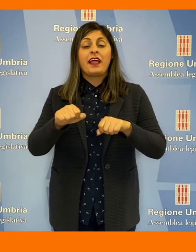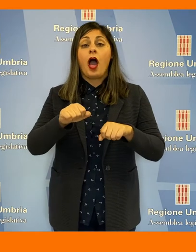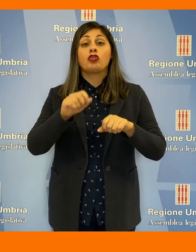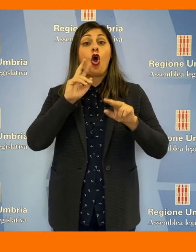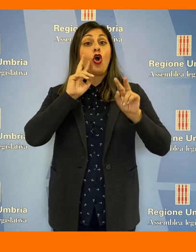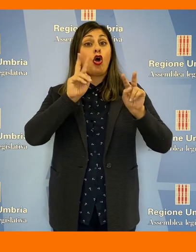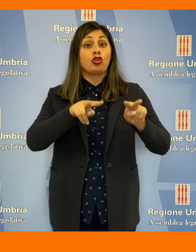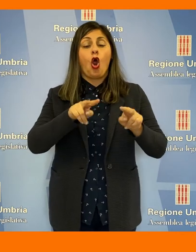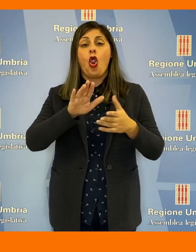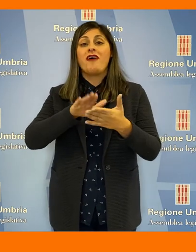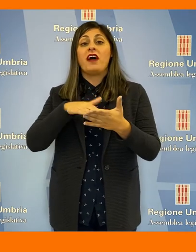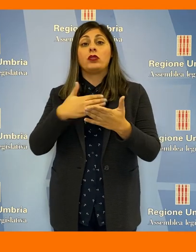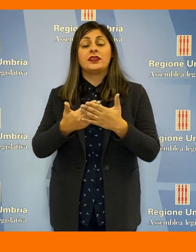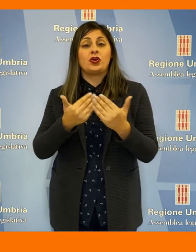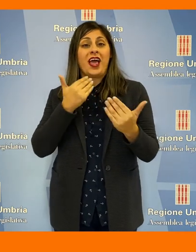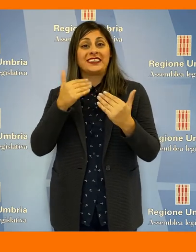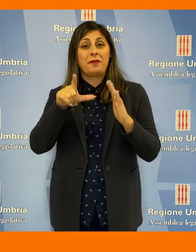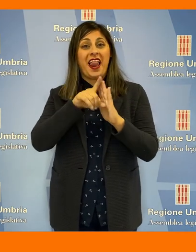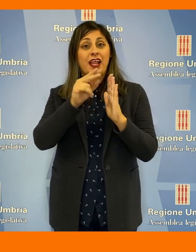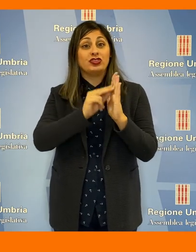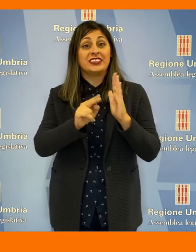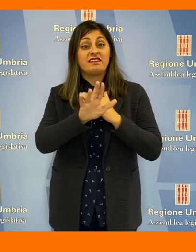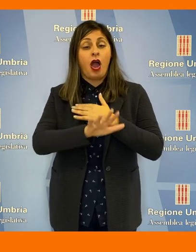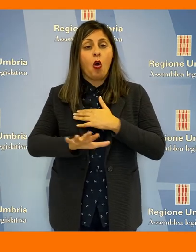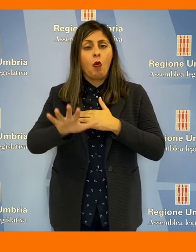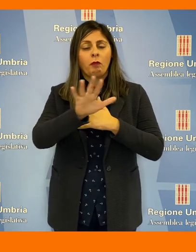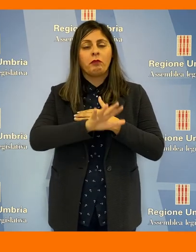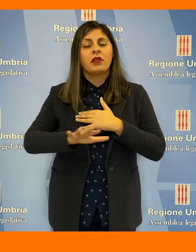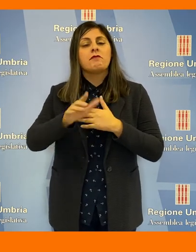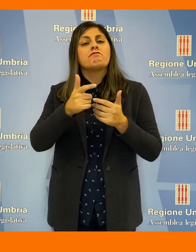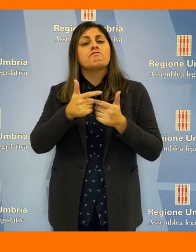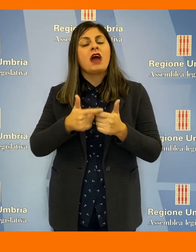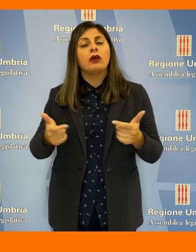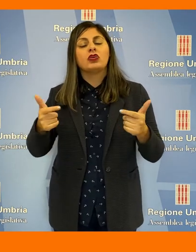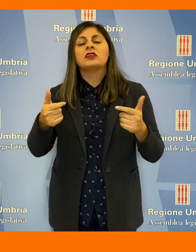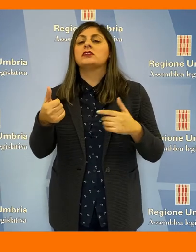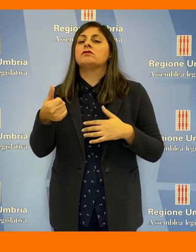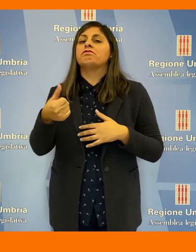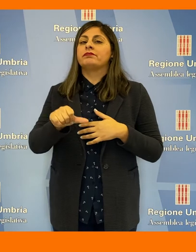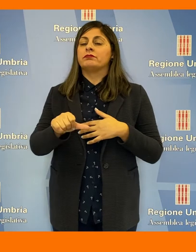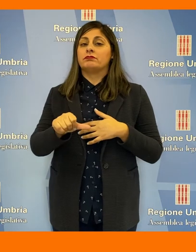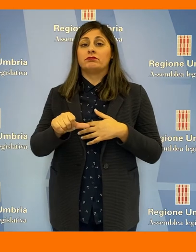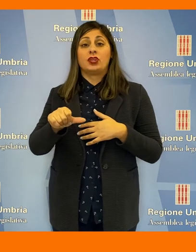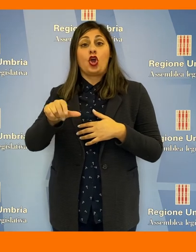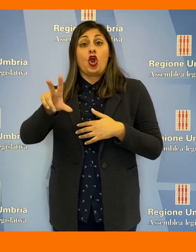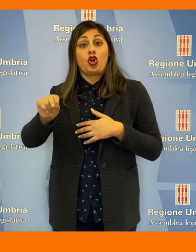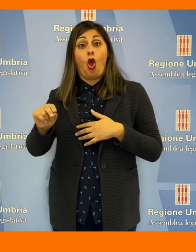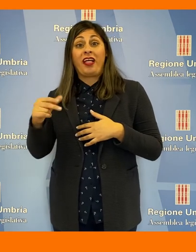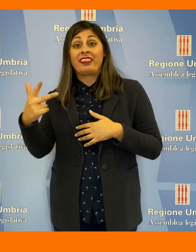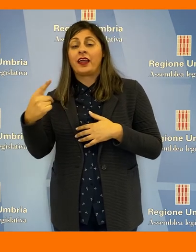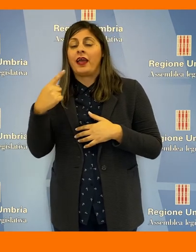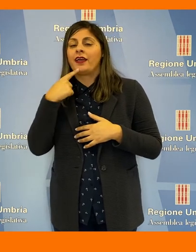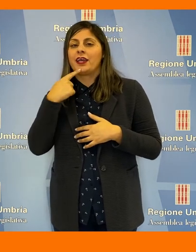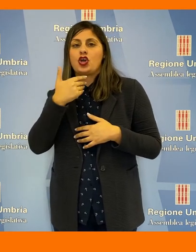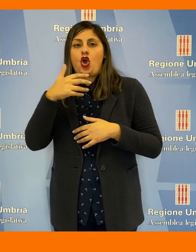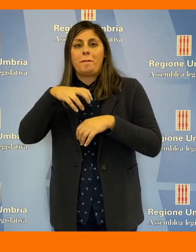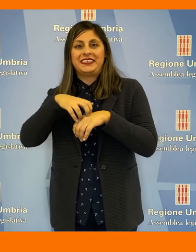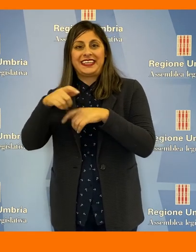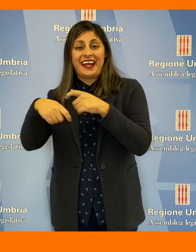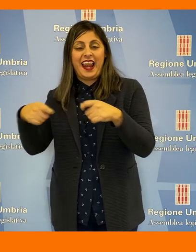e la valutazione dell'Assemblea Legislativa dell'Umbria ha bocciato a maggioranza con tre no dei commissari della Lega e due